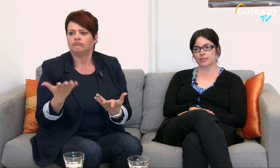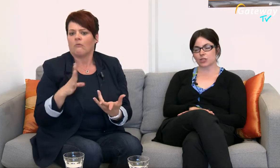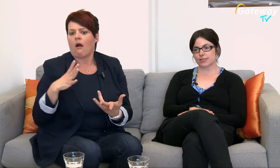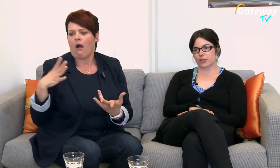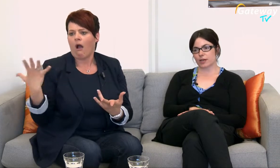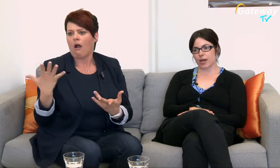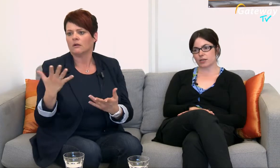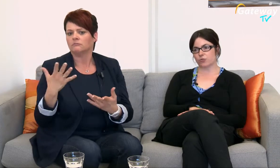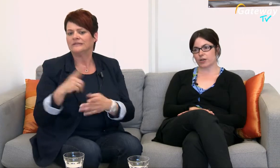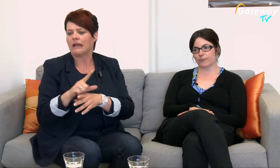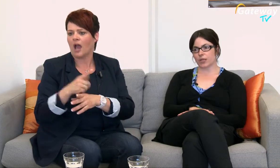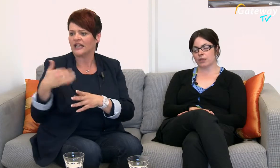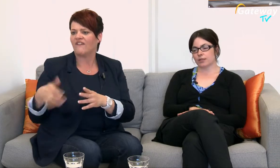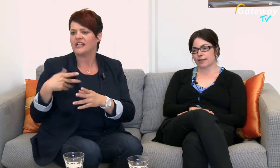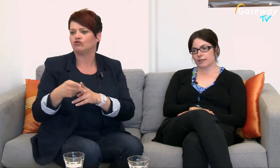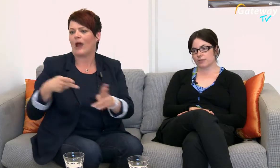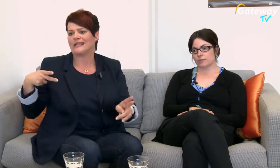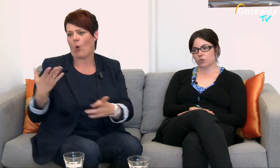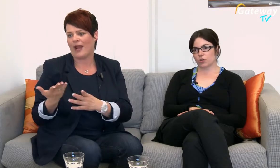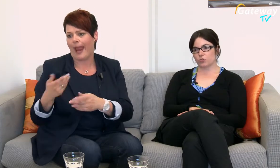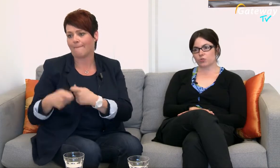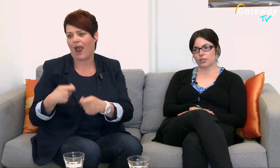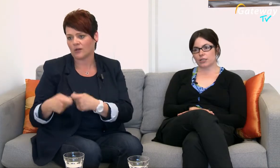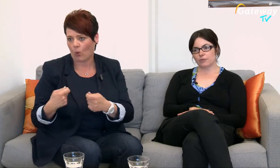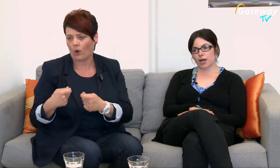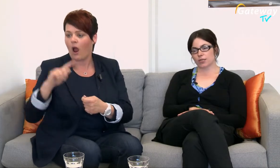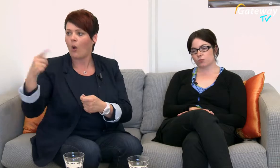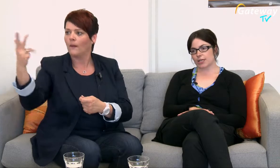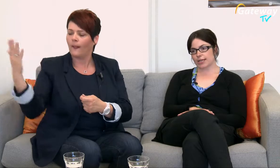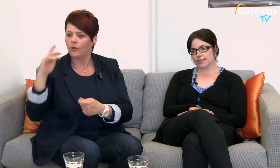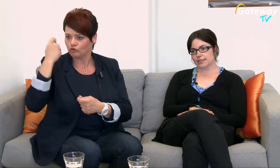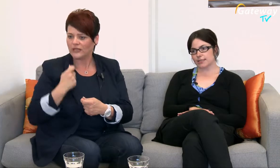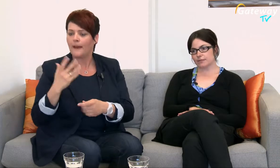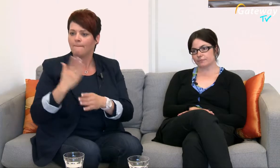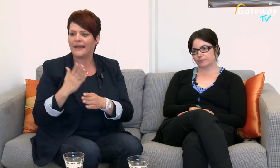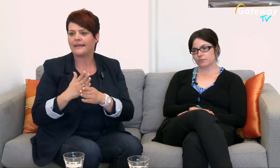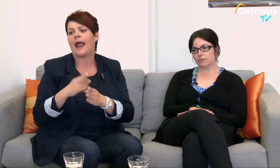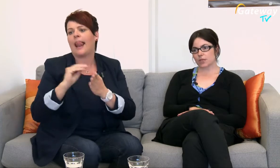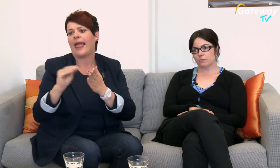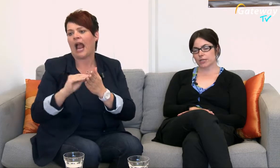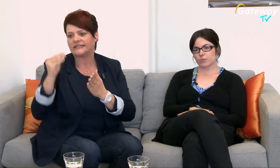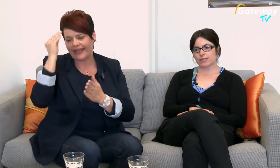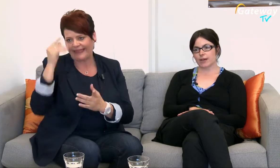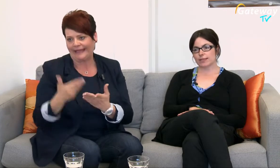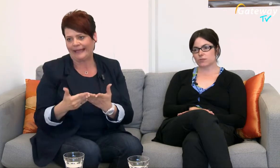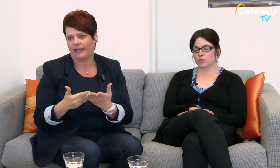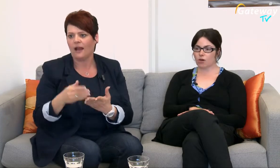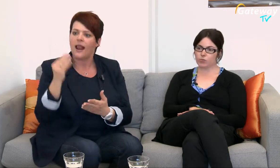in stationärer Behandlung waren Dann kommen Studierende in die Beratung mit Legasthenie Beispielsweise oder auch mit